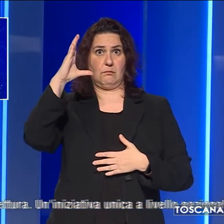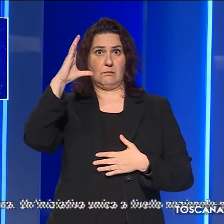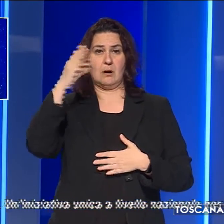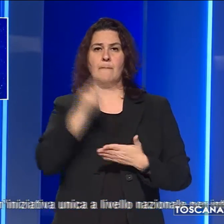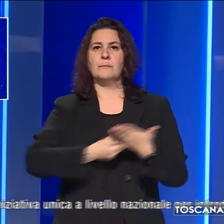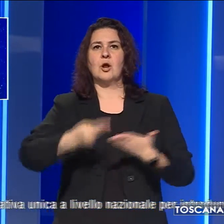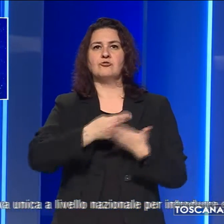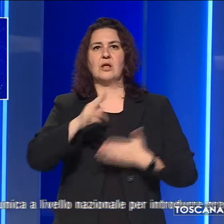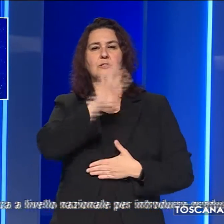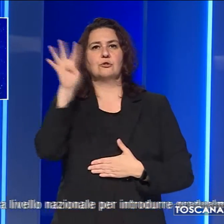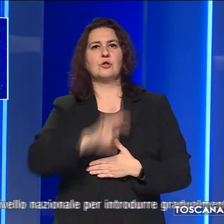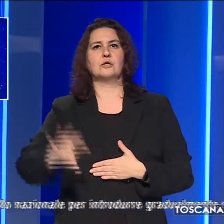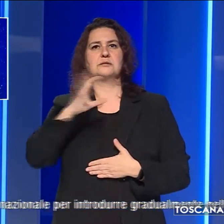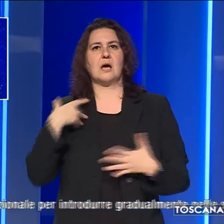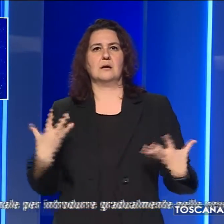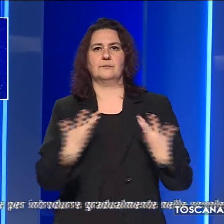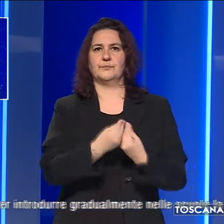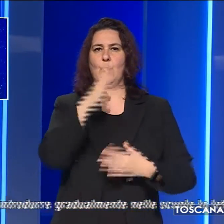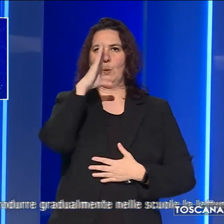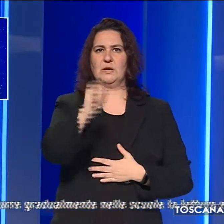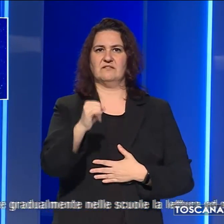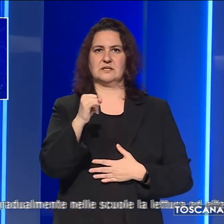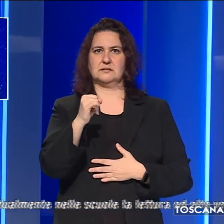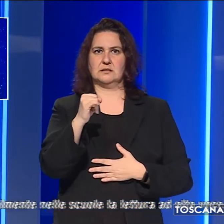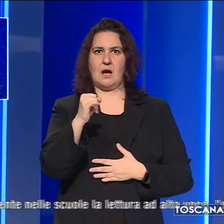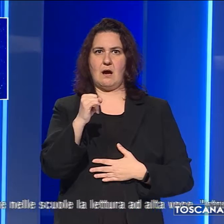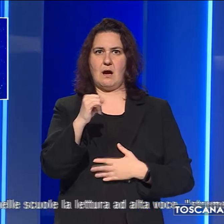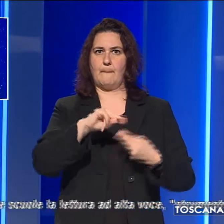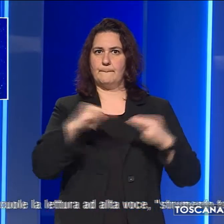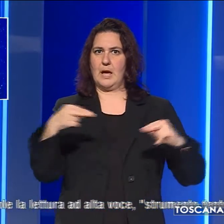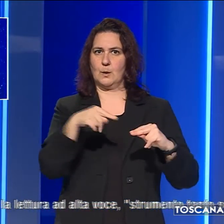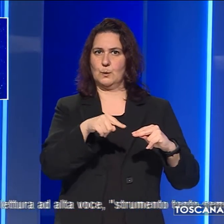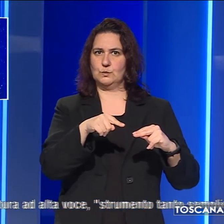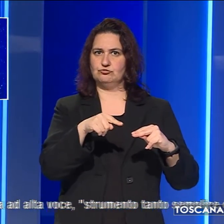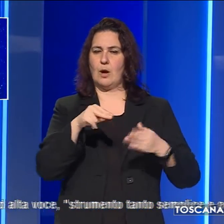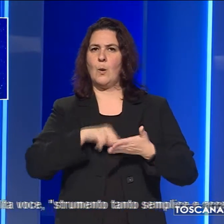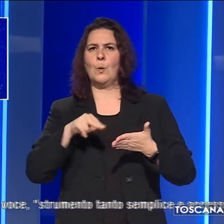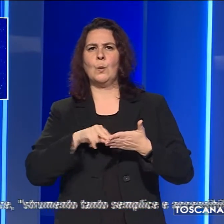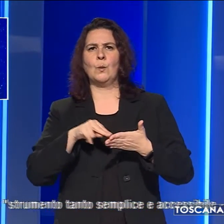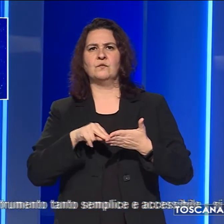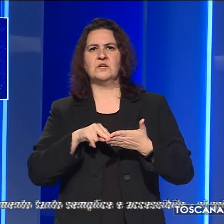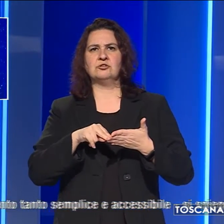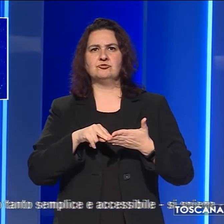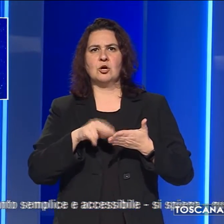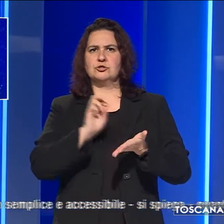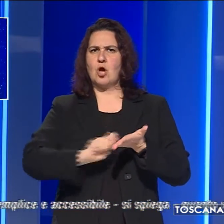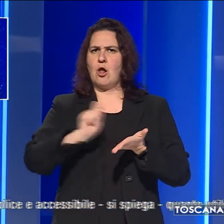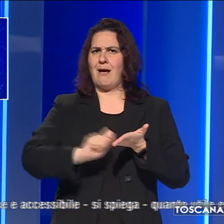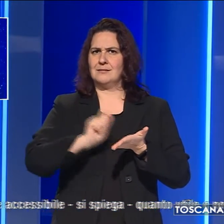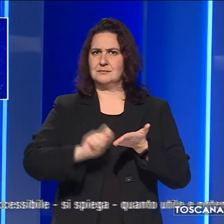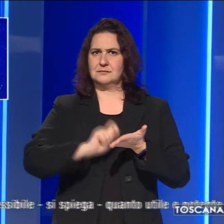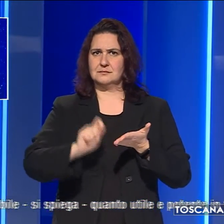realizzato con l'Università di Perugia, ufficio scolastico per la Toscana, INDIRE